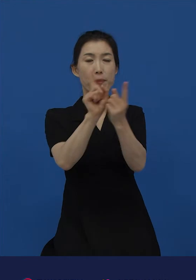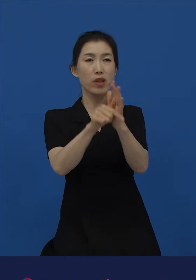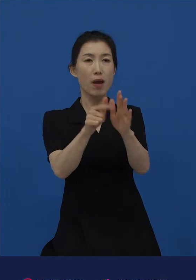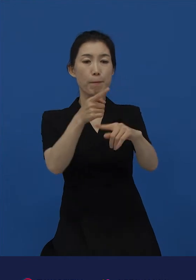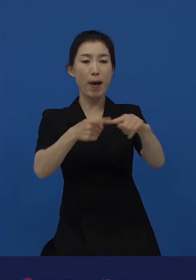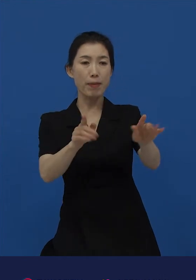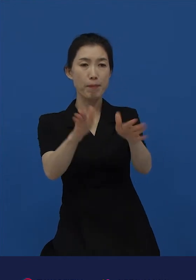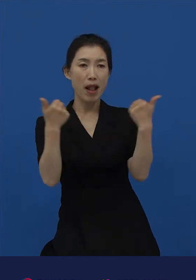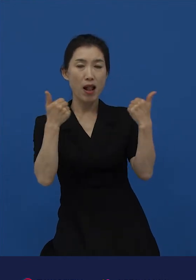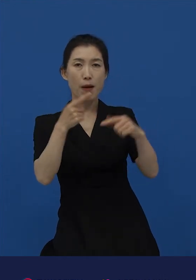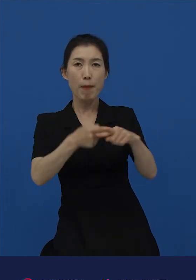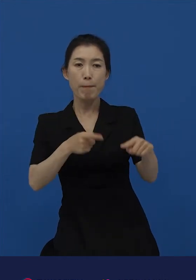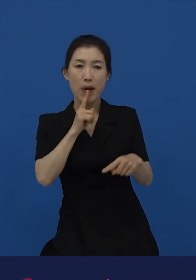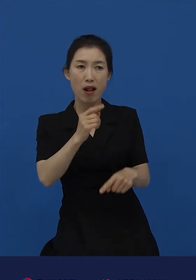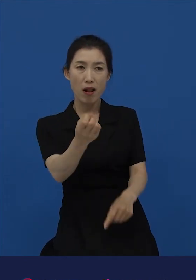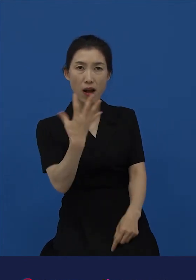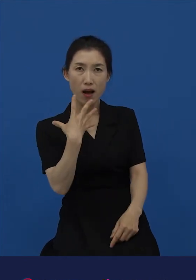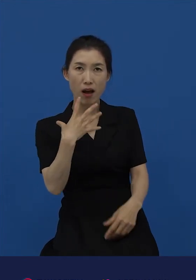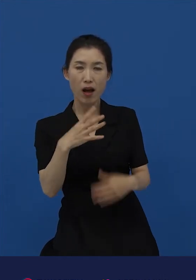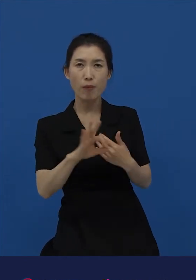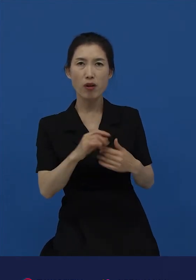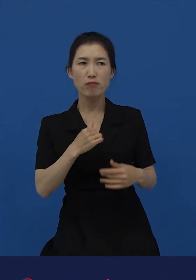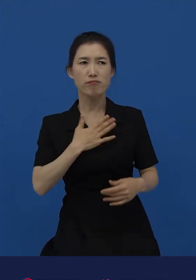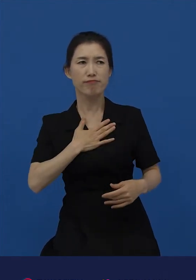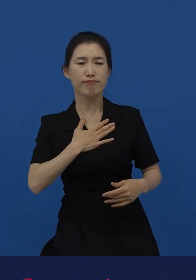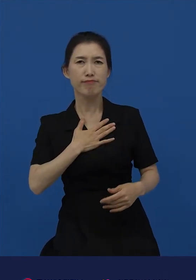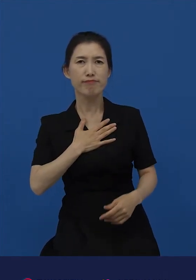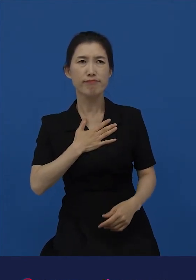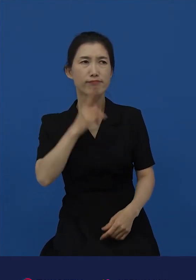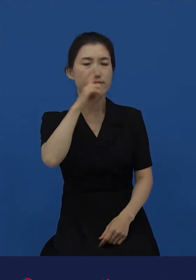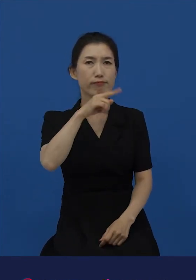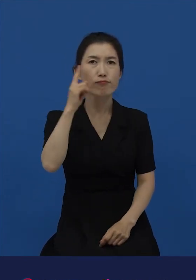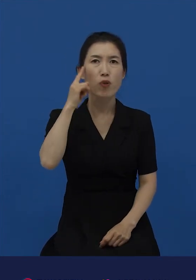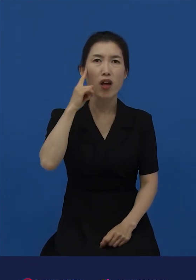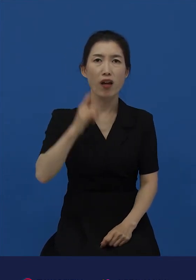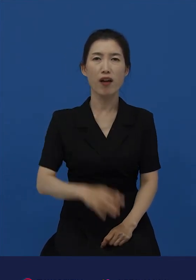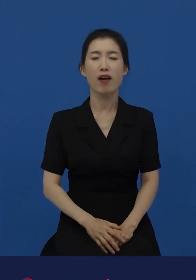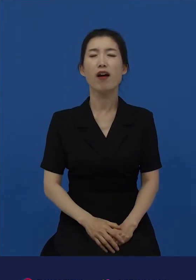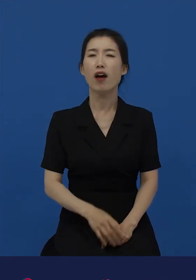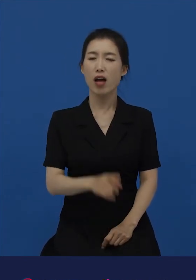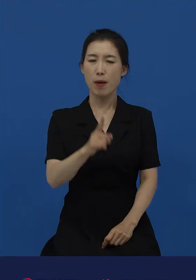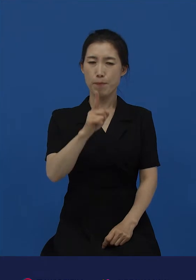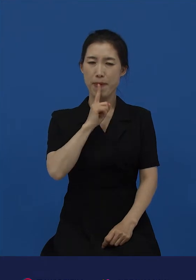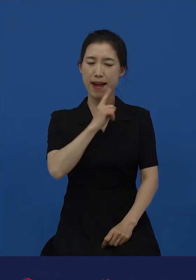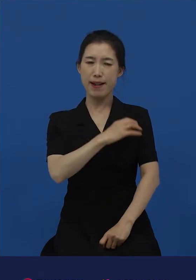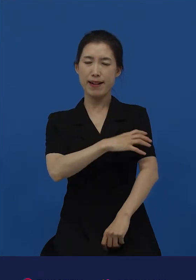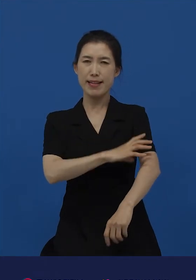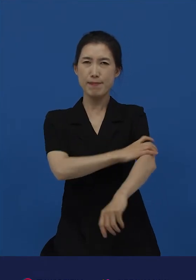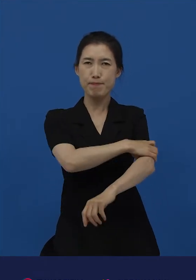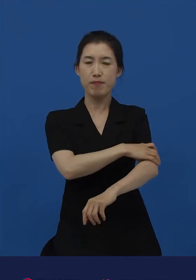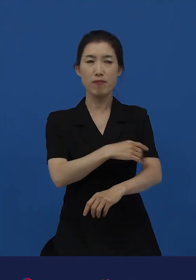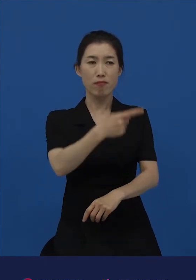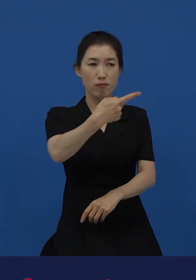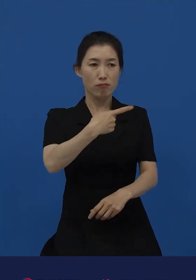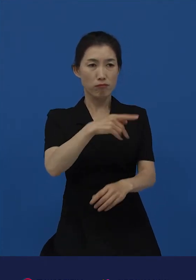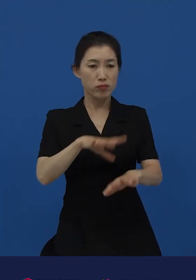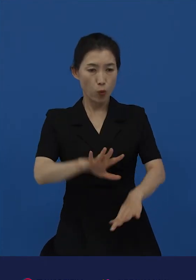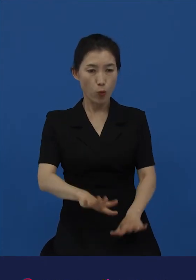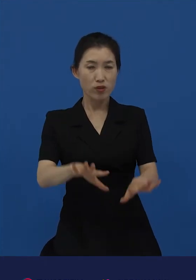느껴지는 이유도 바로 여기에 있습니다. 대뜸 초면에 만나서 말의 위계로 관계의 위계를 일방적으로